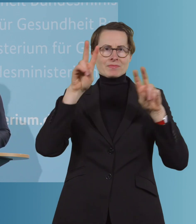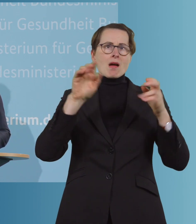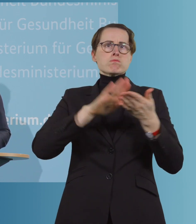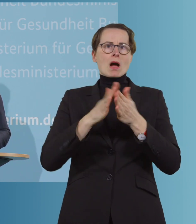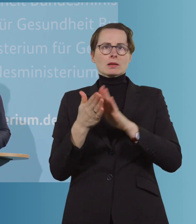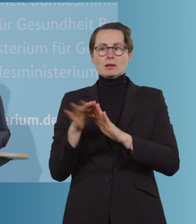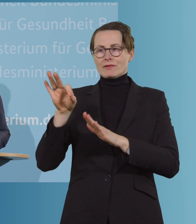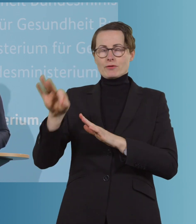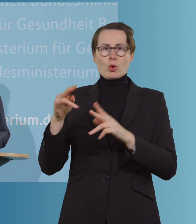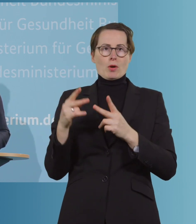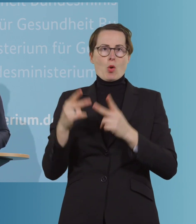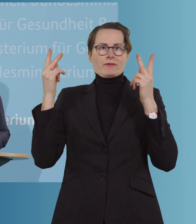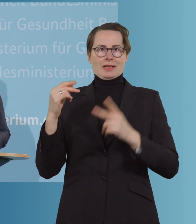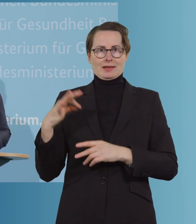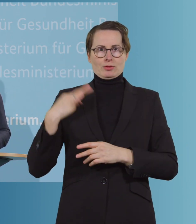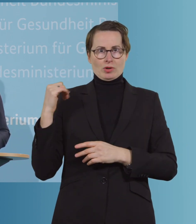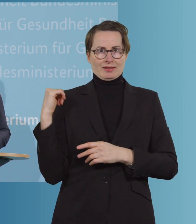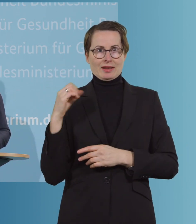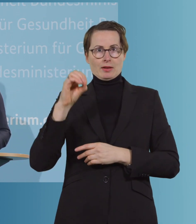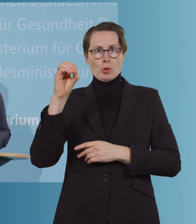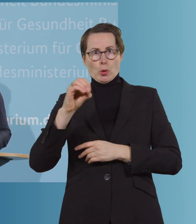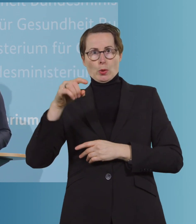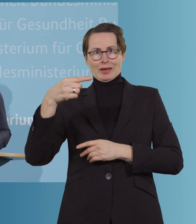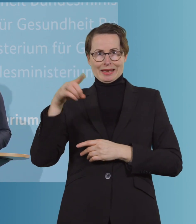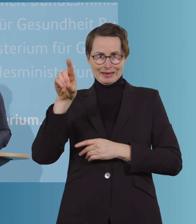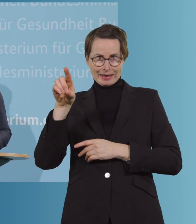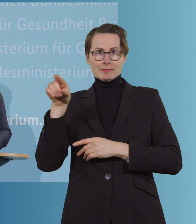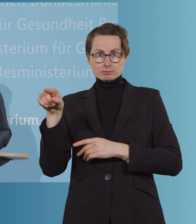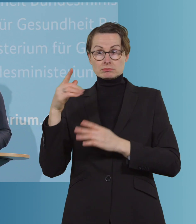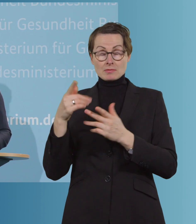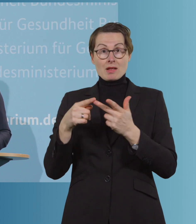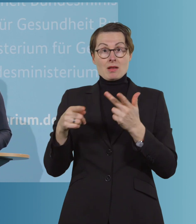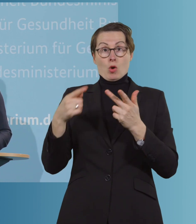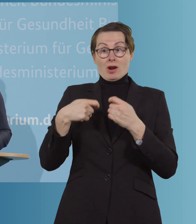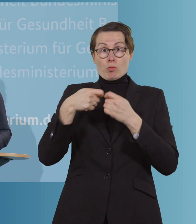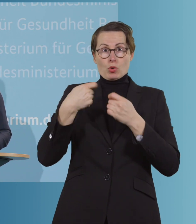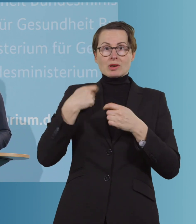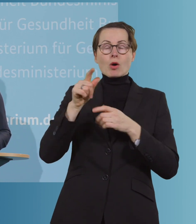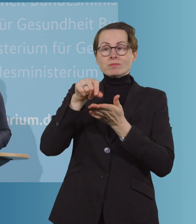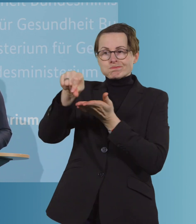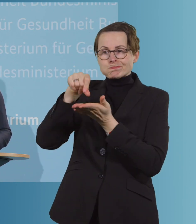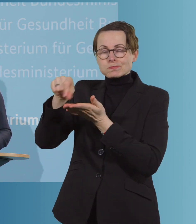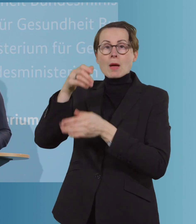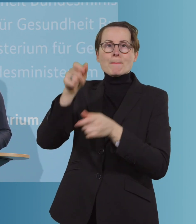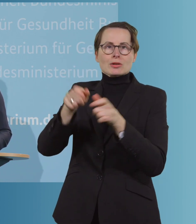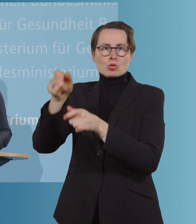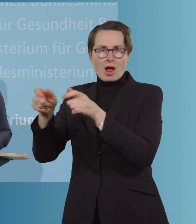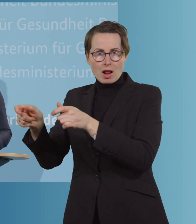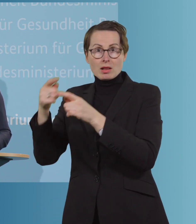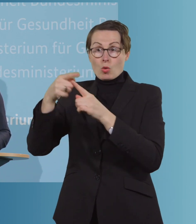öffentlichen Gesundheitsdienst geschlossen. Und wir unterstützen vom Bund her personell. Und zwar die Bundeswehr mit